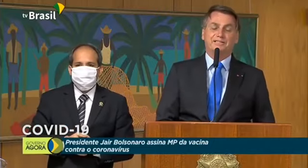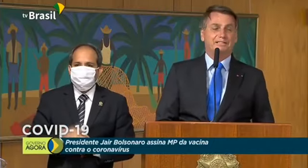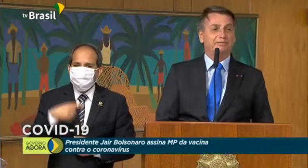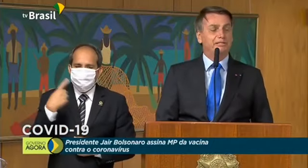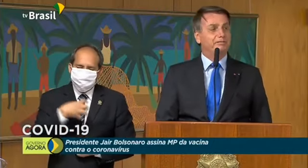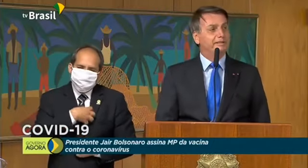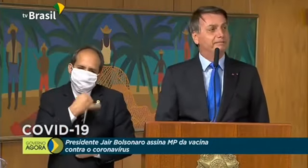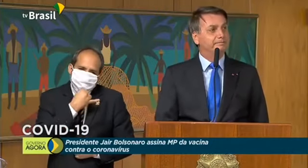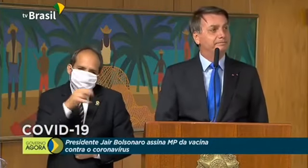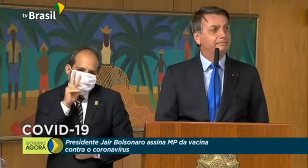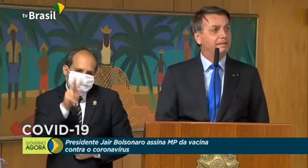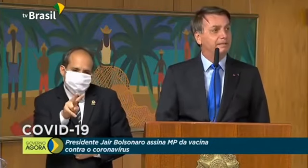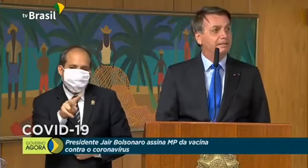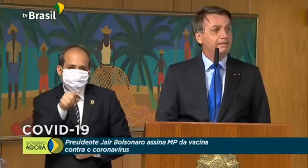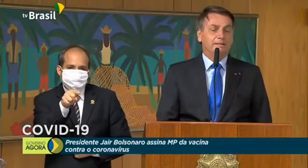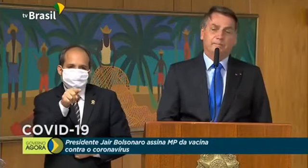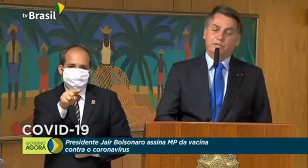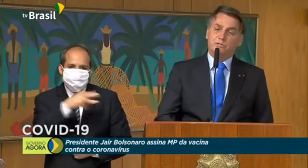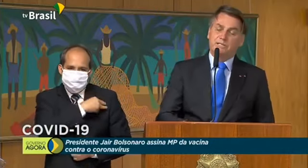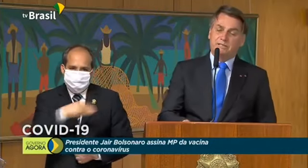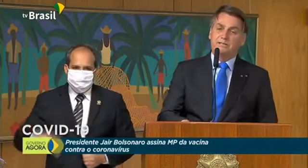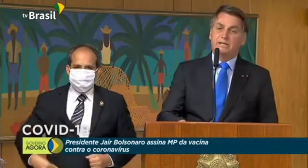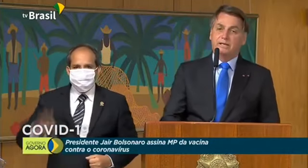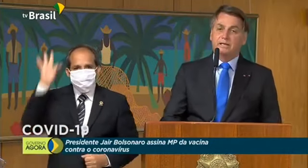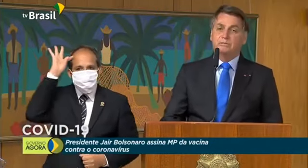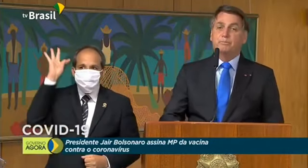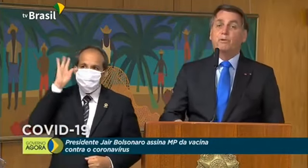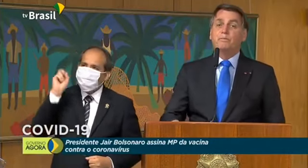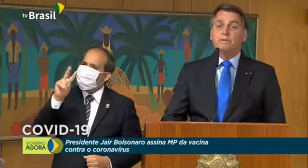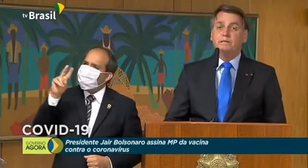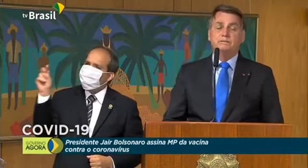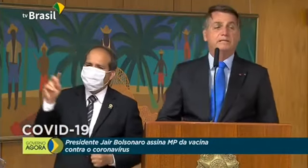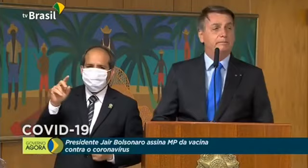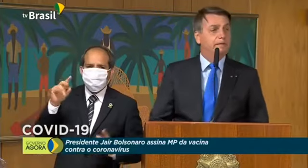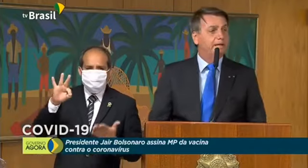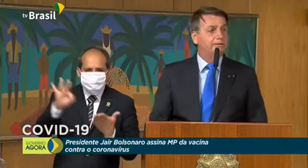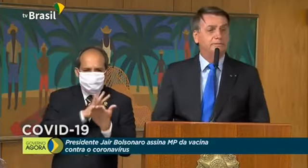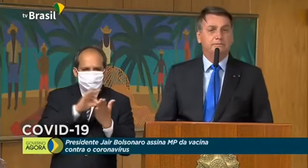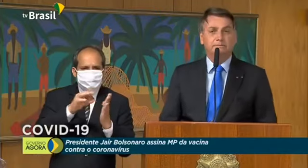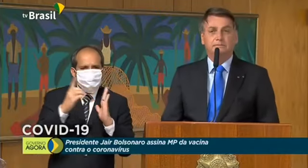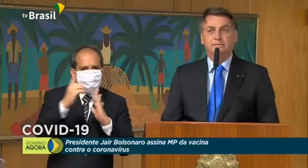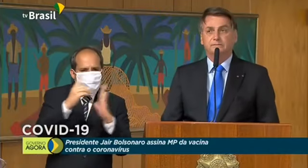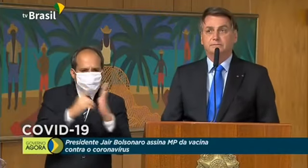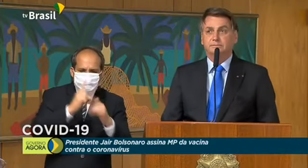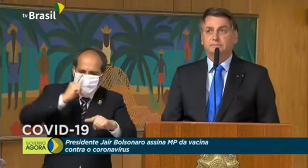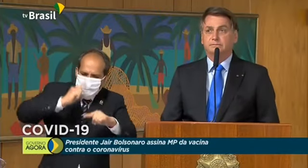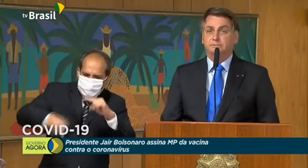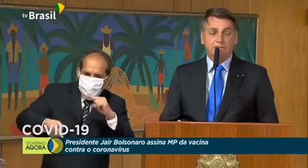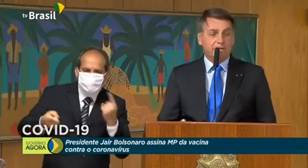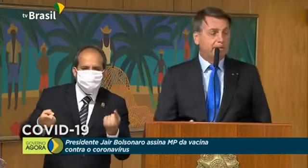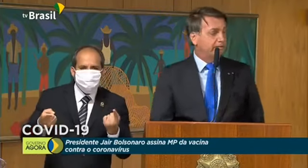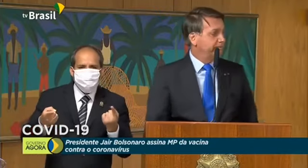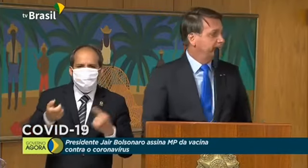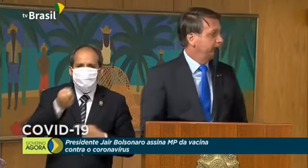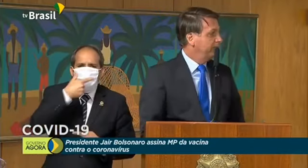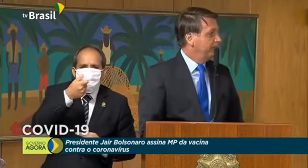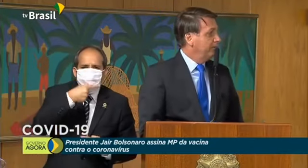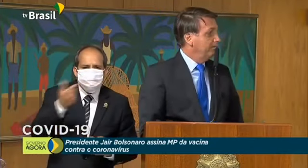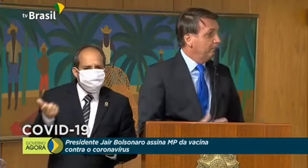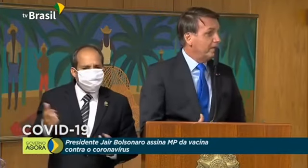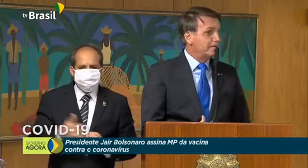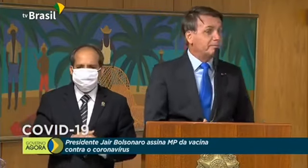prezado Teresa Cristina, quando a vê pessoas estando no decreto, proibindo determinado medicamento.